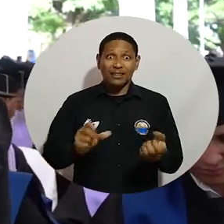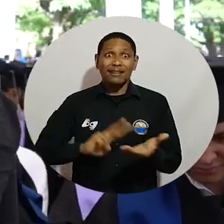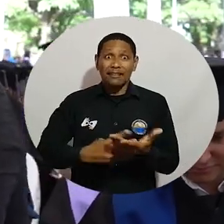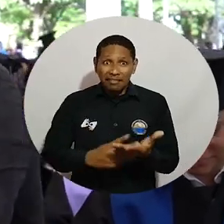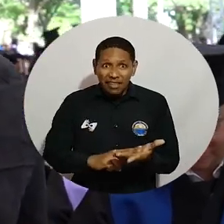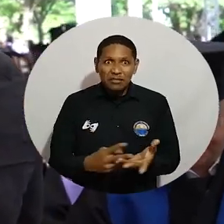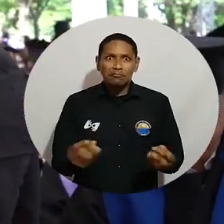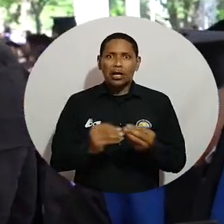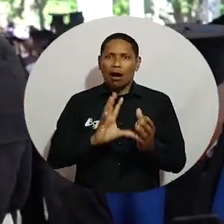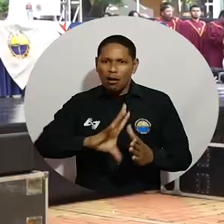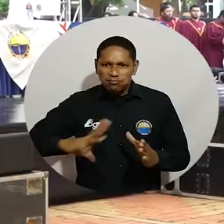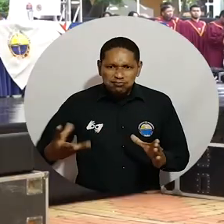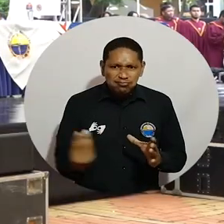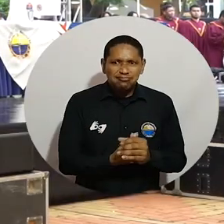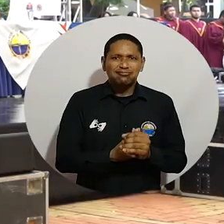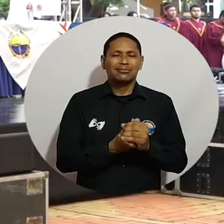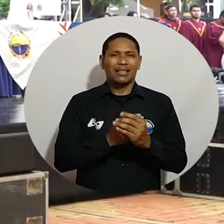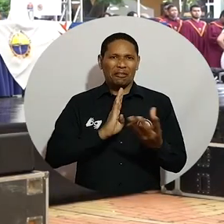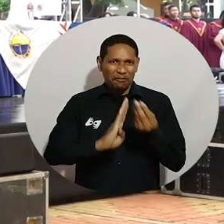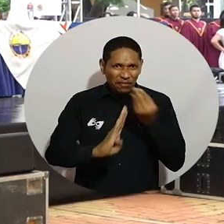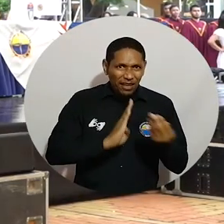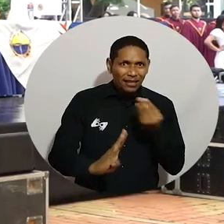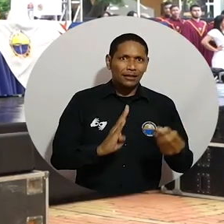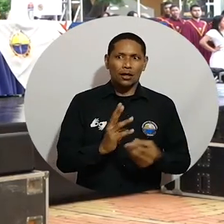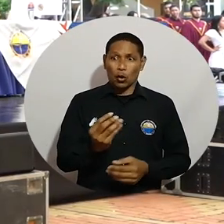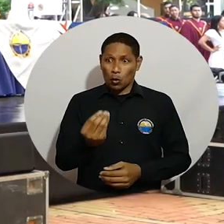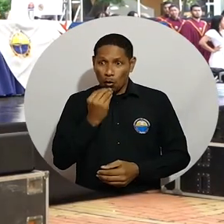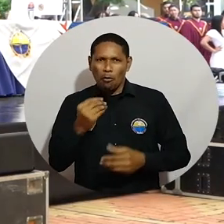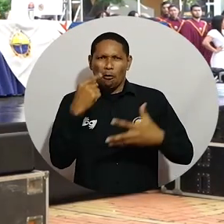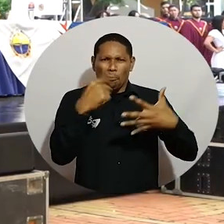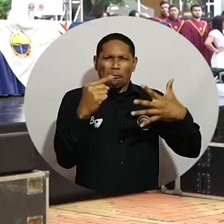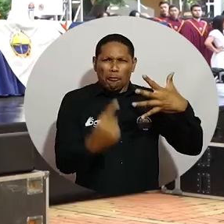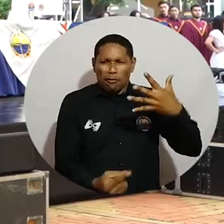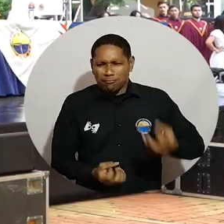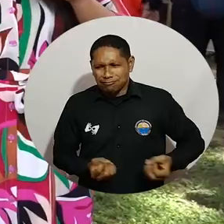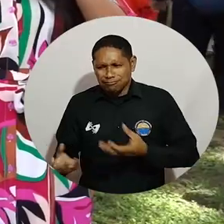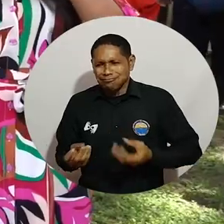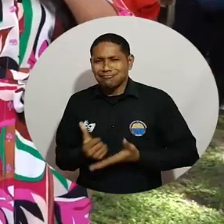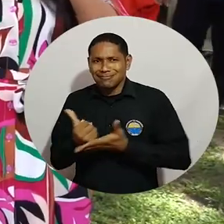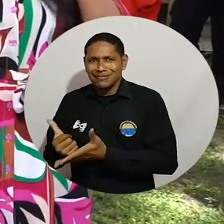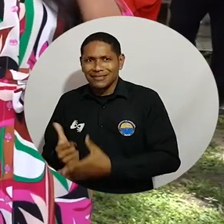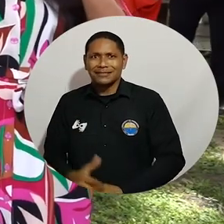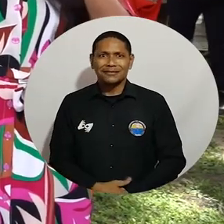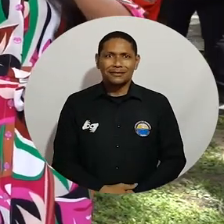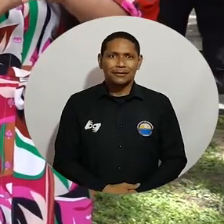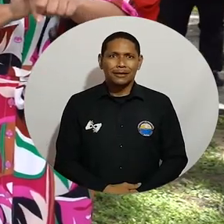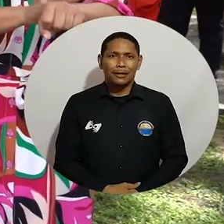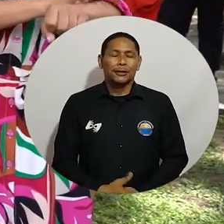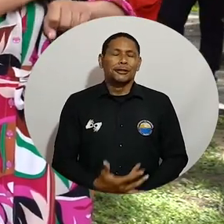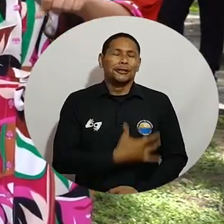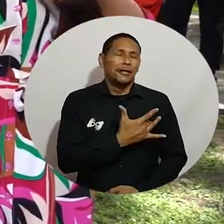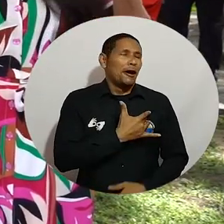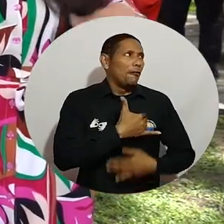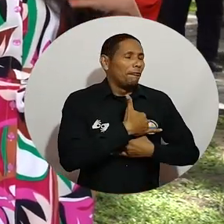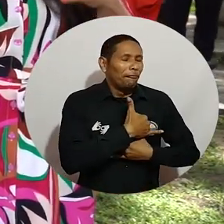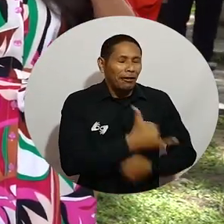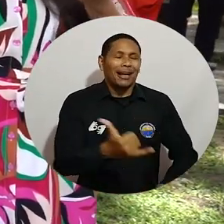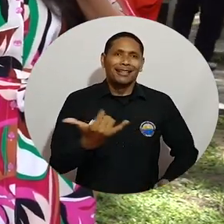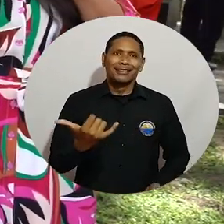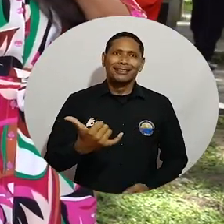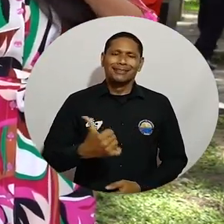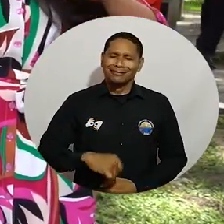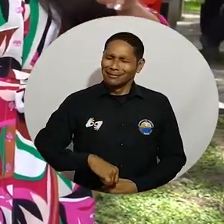para sus clases, e inclusión en los programas de bienestar estudiantil y alimentación, entre otros beneficios. Me hace sentir muy feliz. Me hace sentir